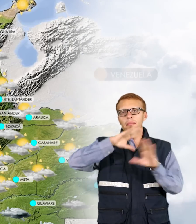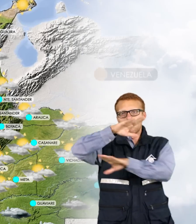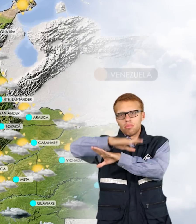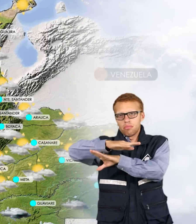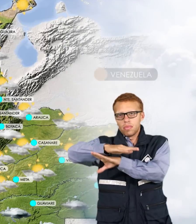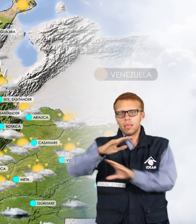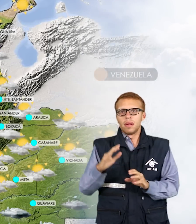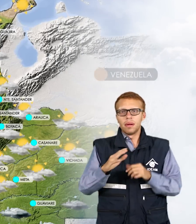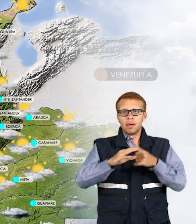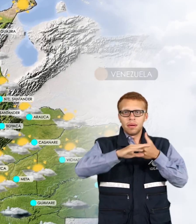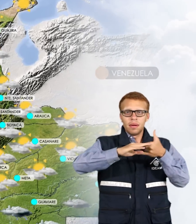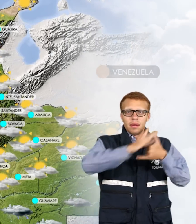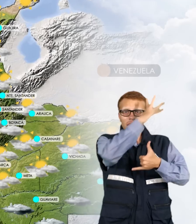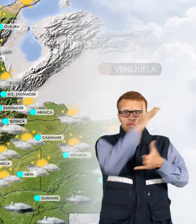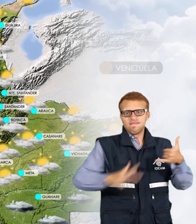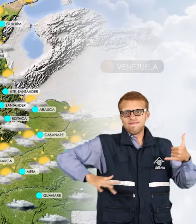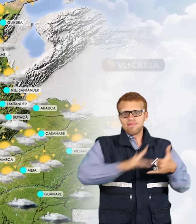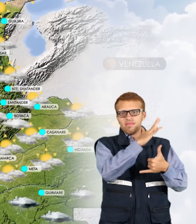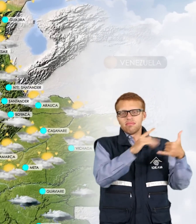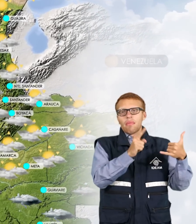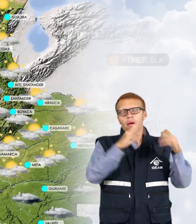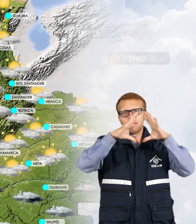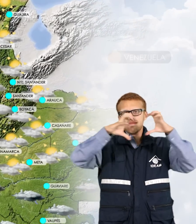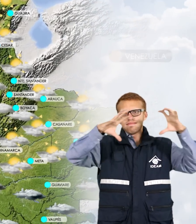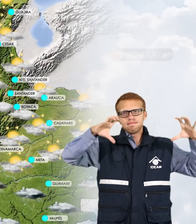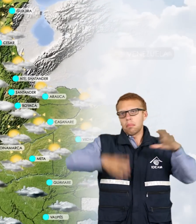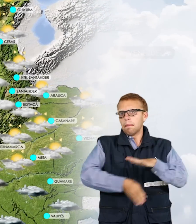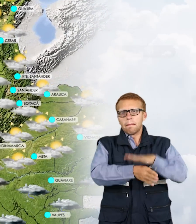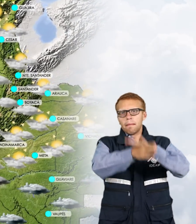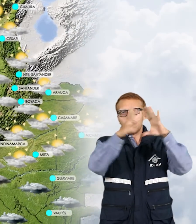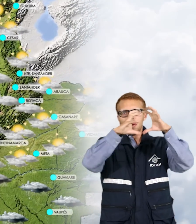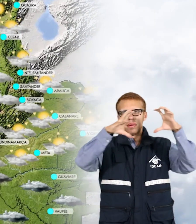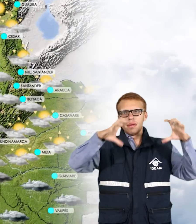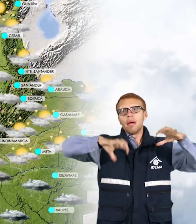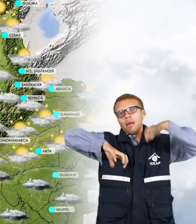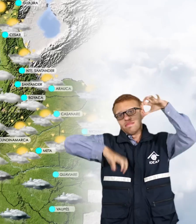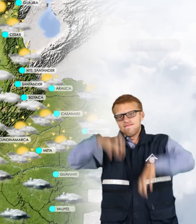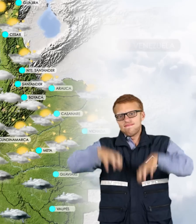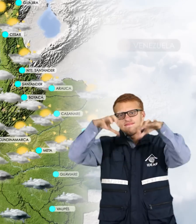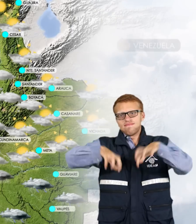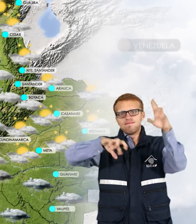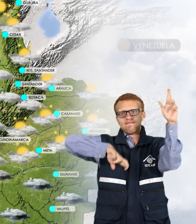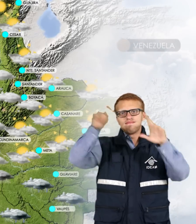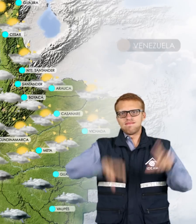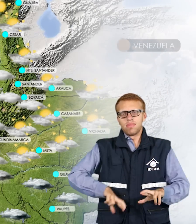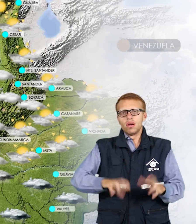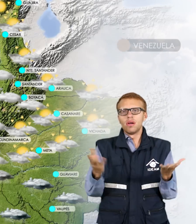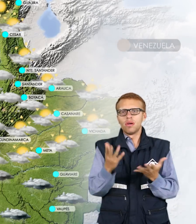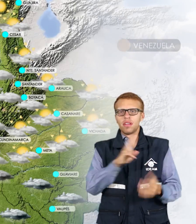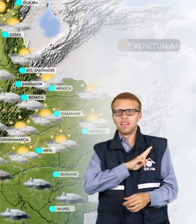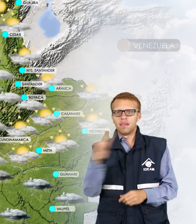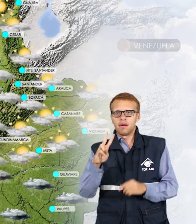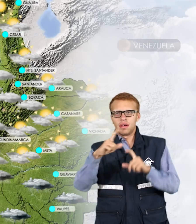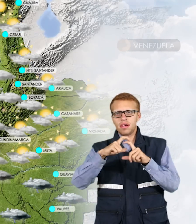En la región pacífica se mantendrá la nubosidad con lluvias en algunos casos con tormentas eléctricas en zonas de las costas de Valle y